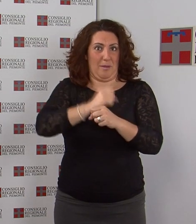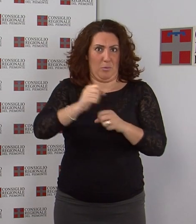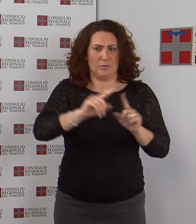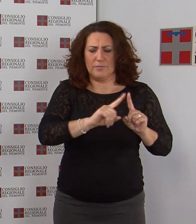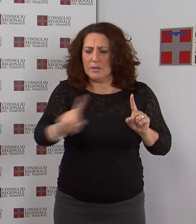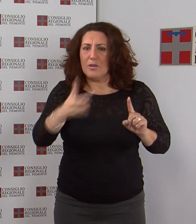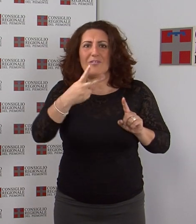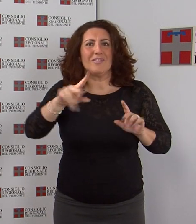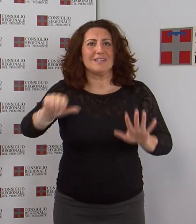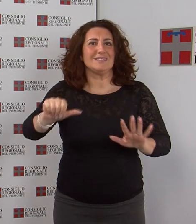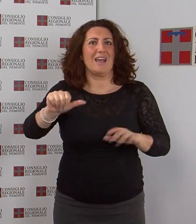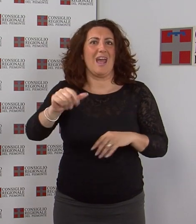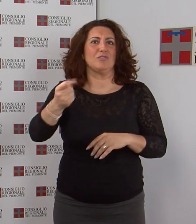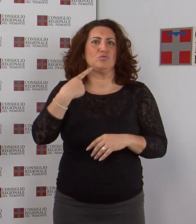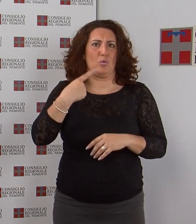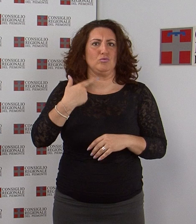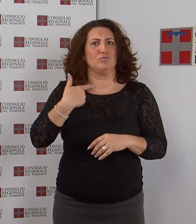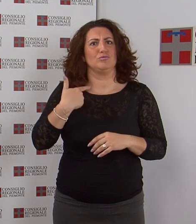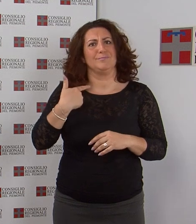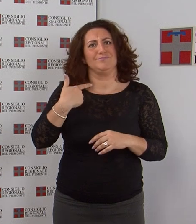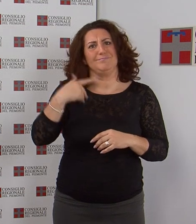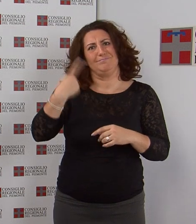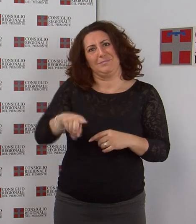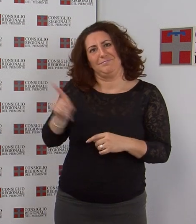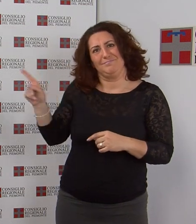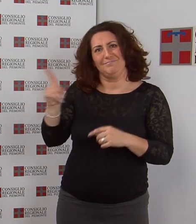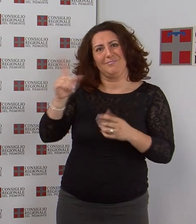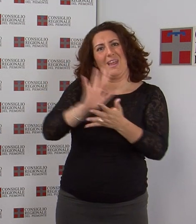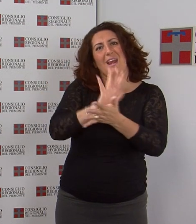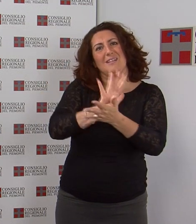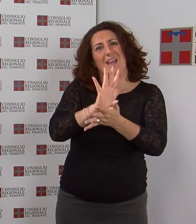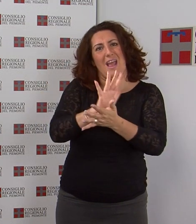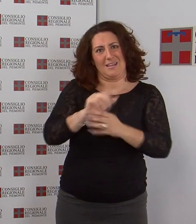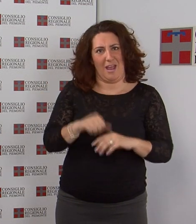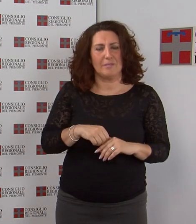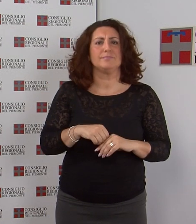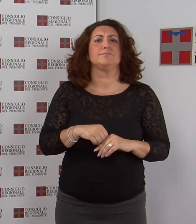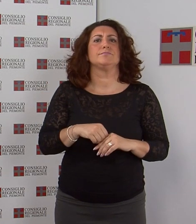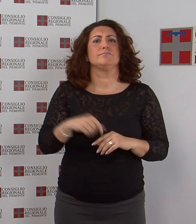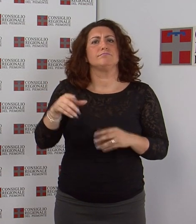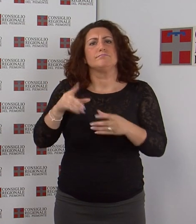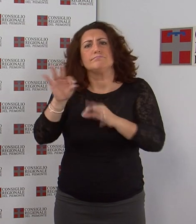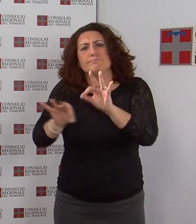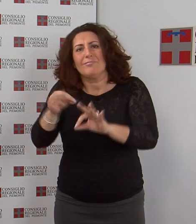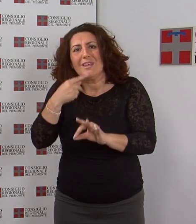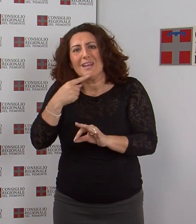rassegna I mille volti del Piemonte, crocevia tra storia e letteratura, curata dalla sezione Cral di Arti Visive della Regione Piemonte.